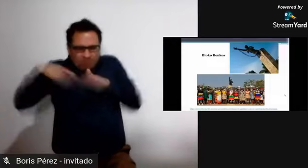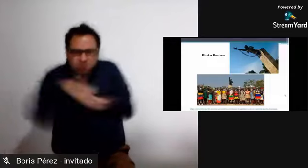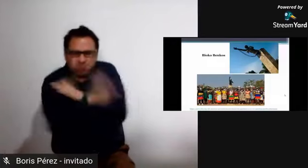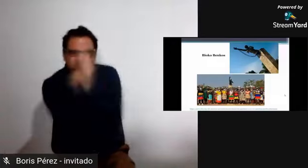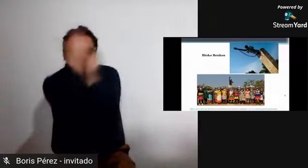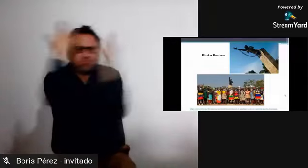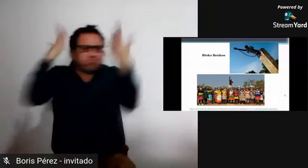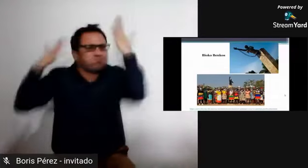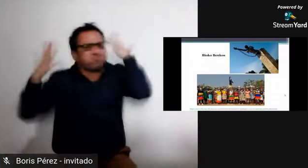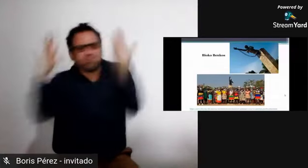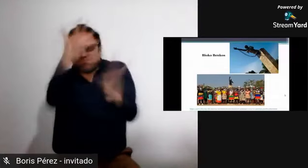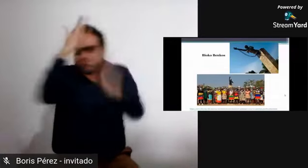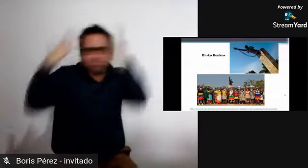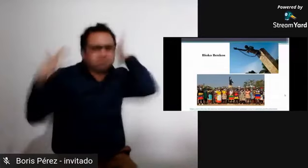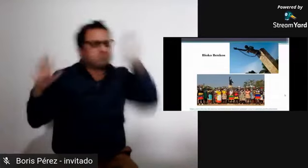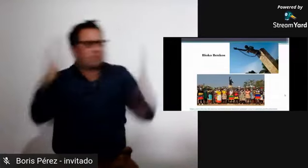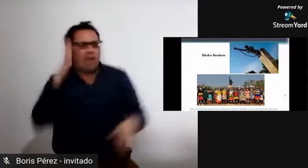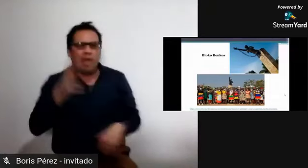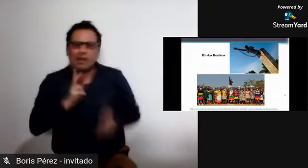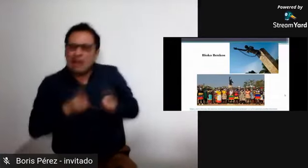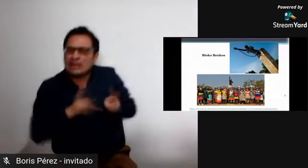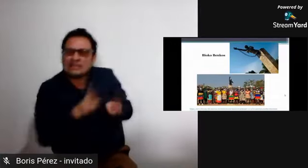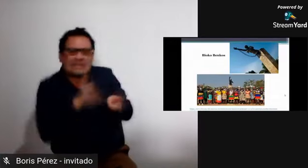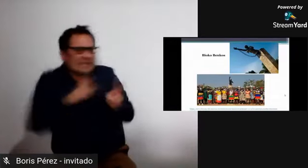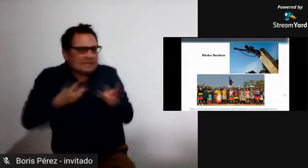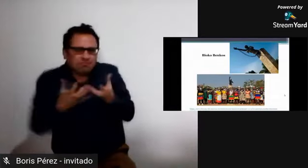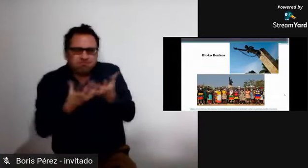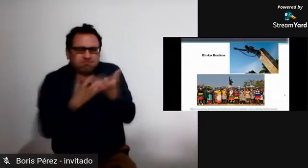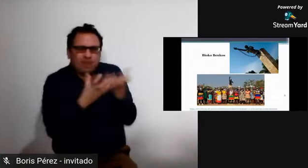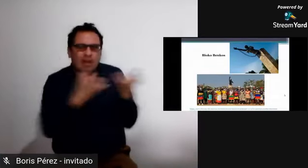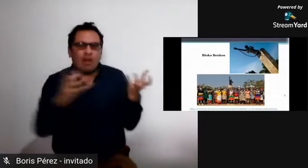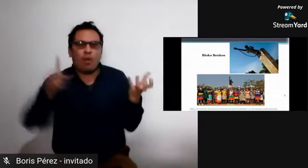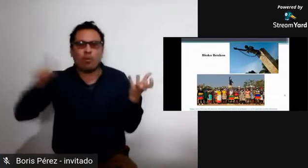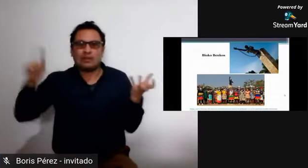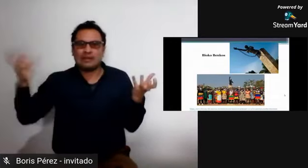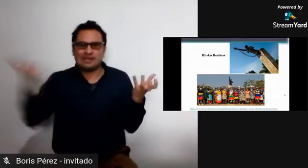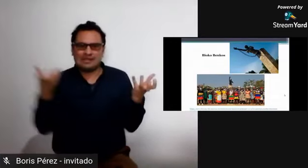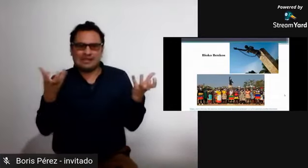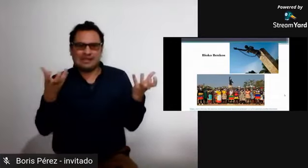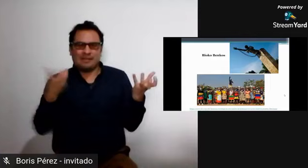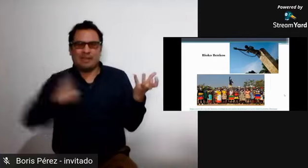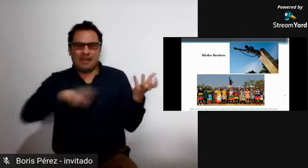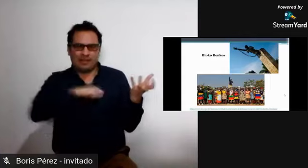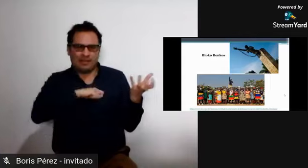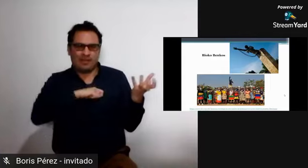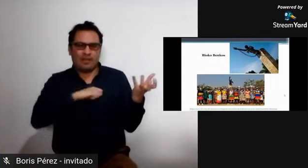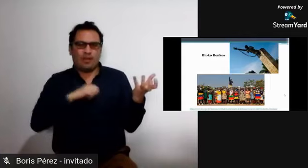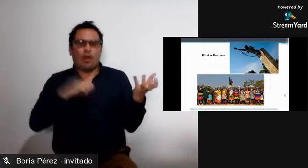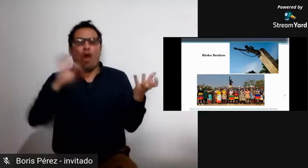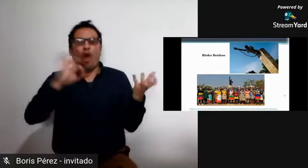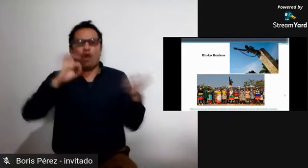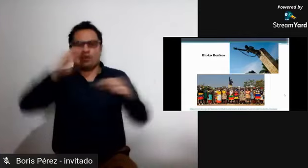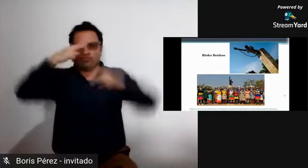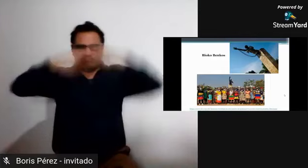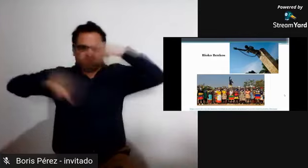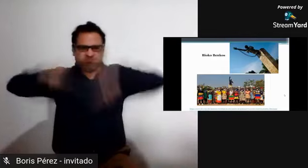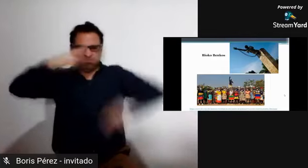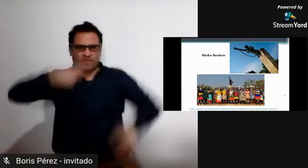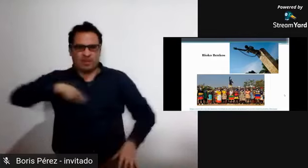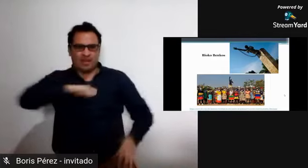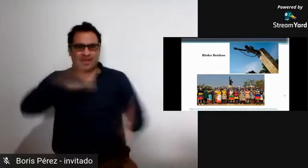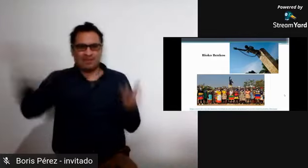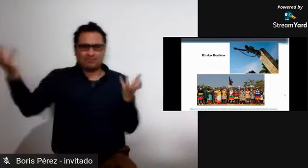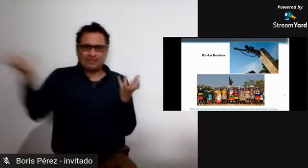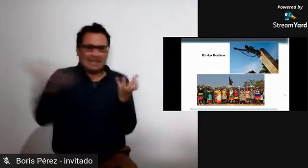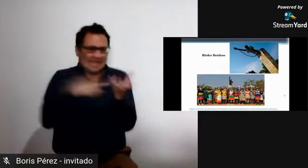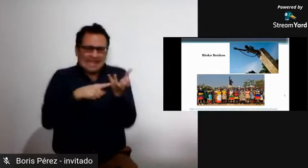Vimos entonces cómo los cimarrones a través de largas travesías en la selva buscaban su libertad